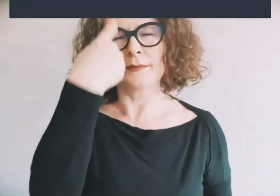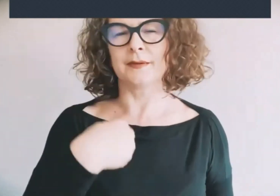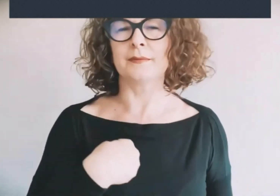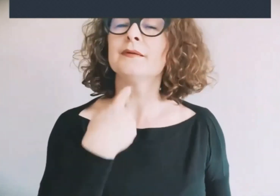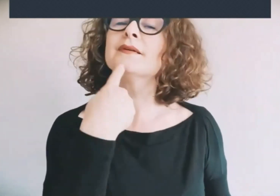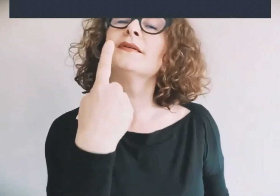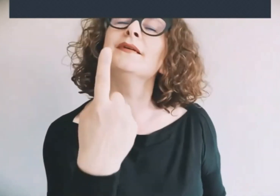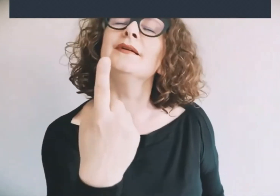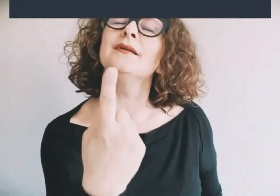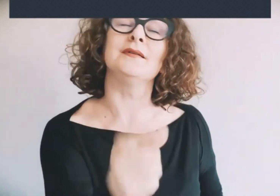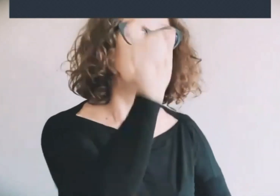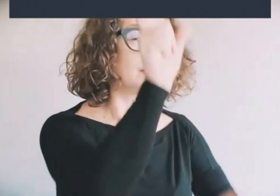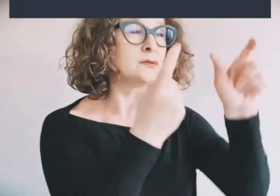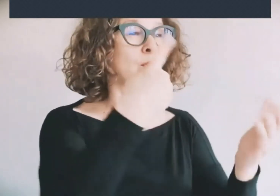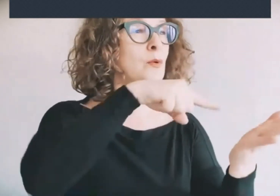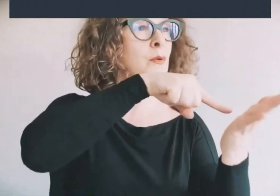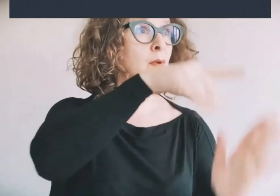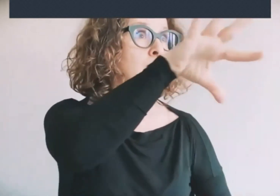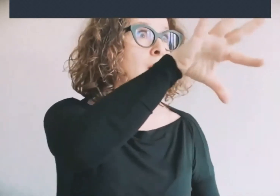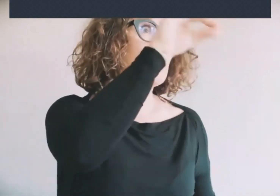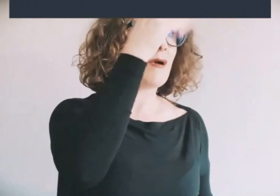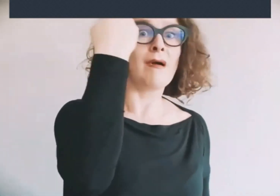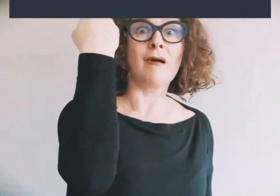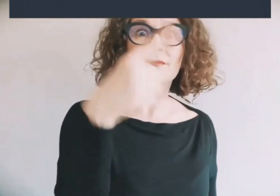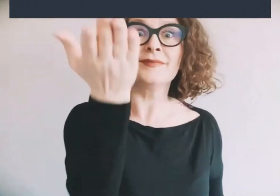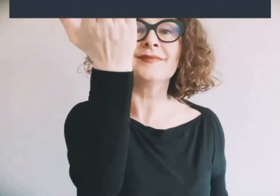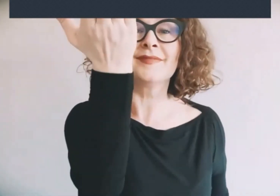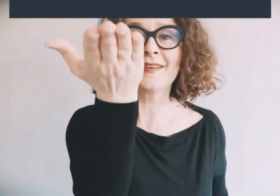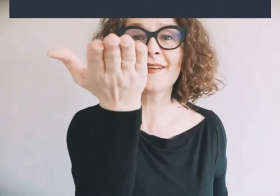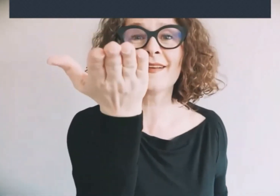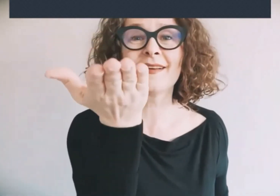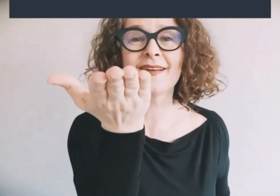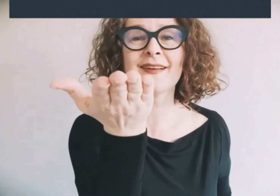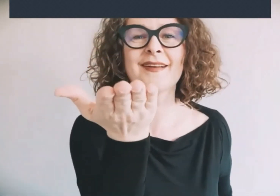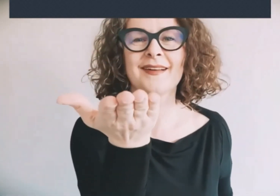serve a me per dirti che sei che una soligione